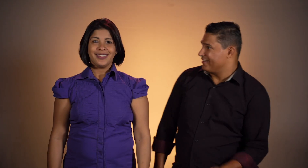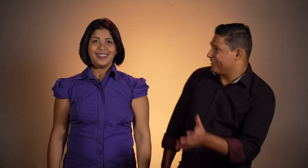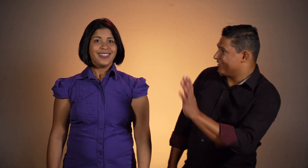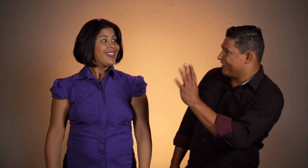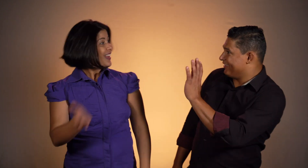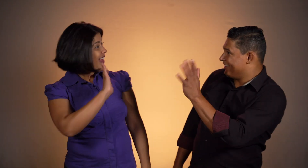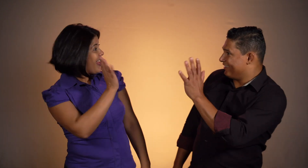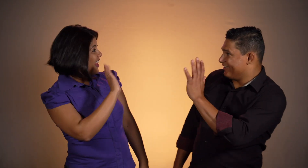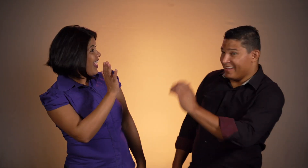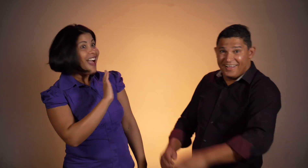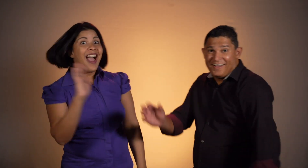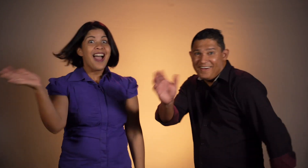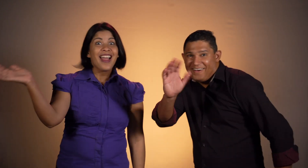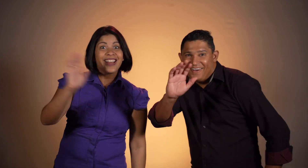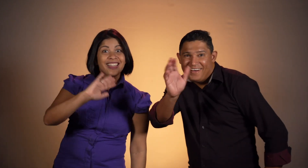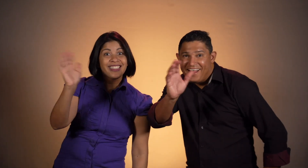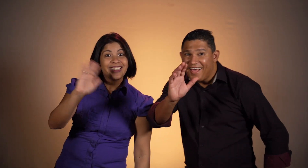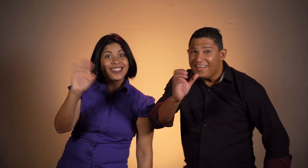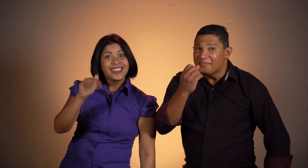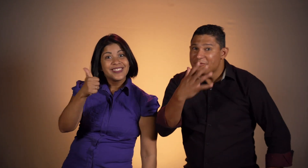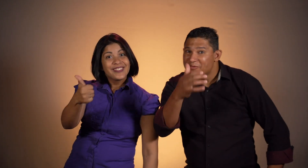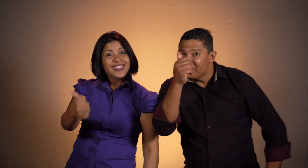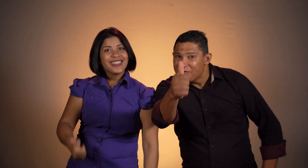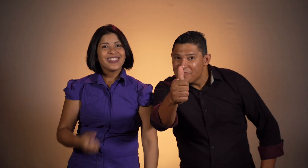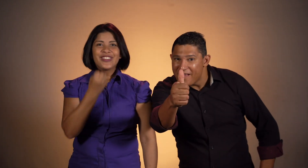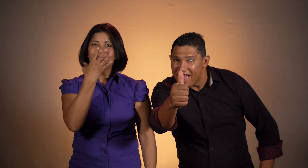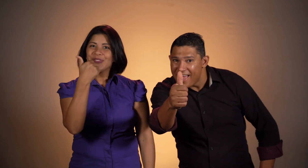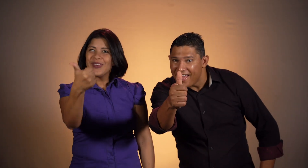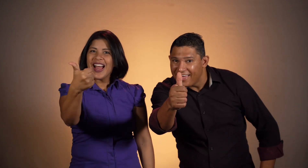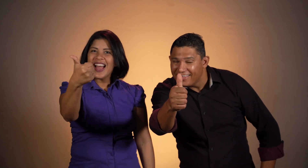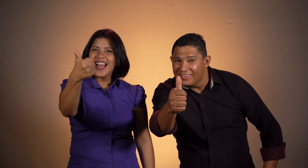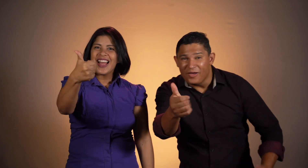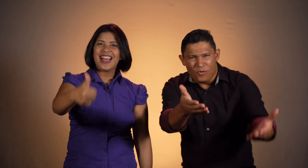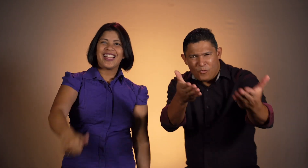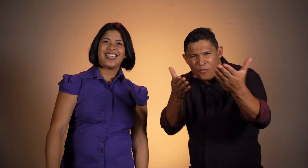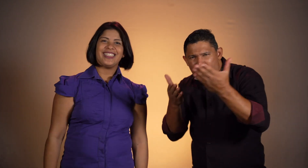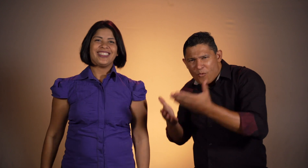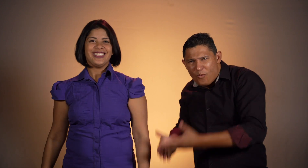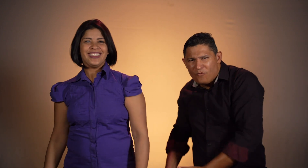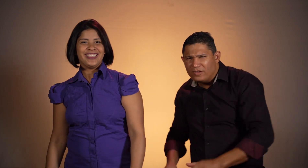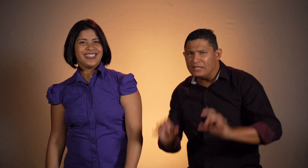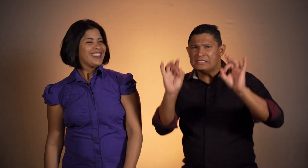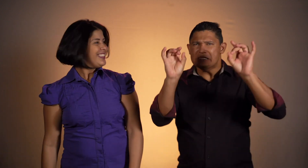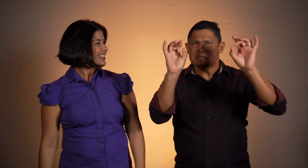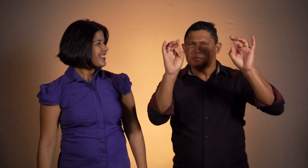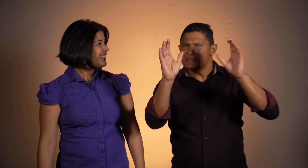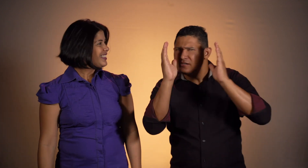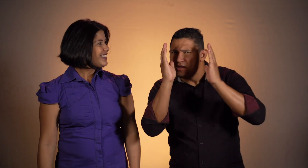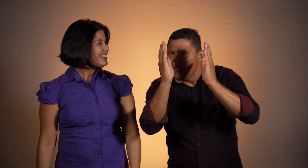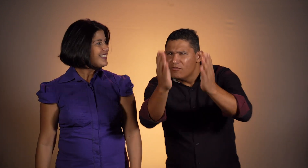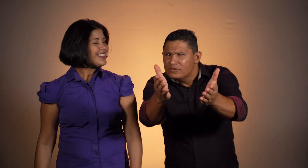Olá! Olá! Olá você, tudo bem? Olá você, tudo bem? Tenho um convite especial pra você!